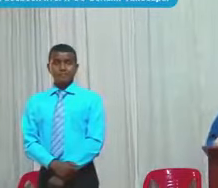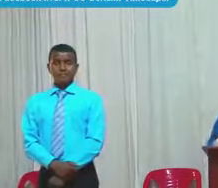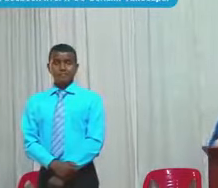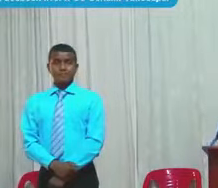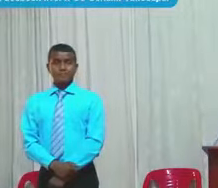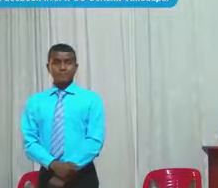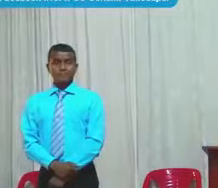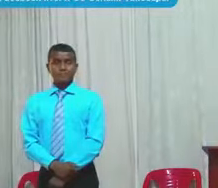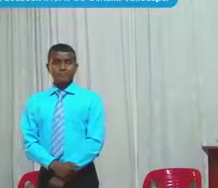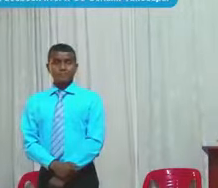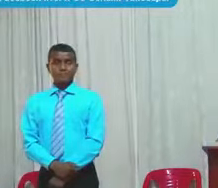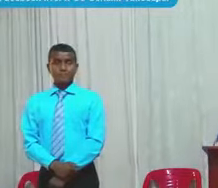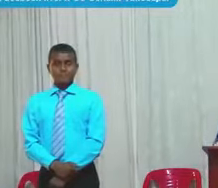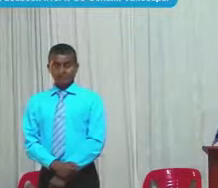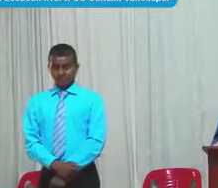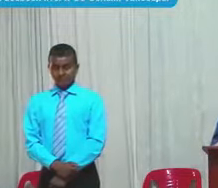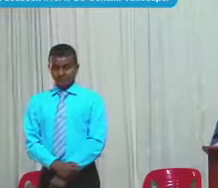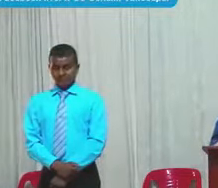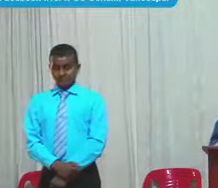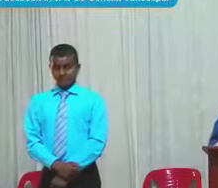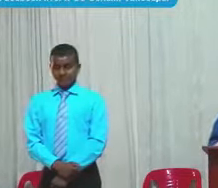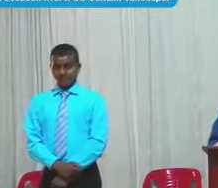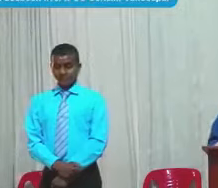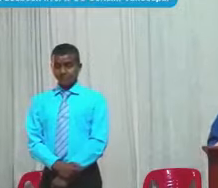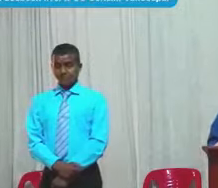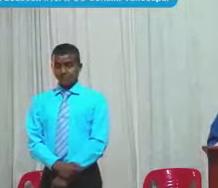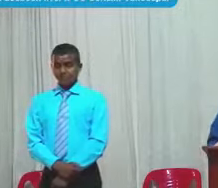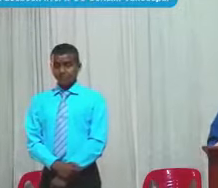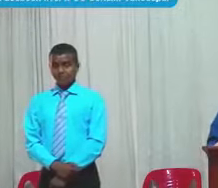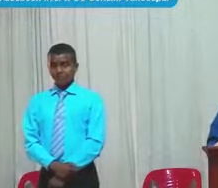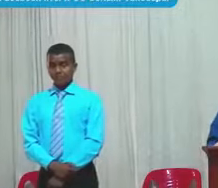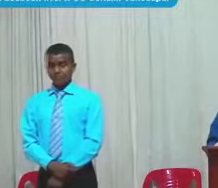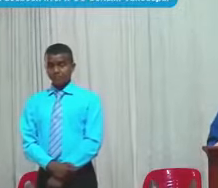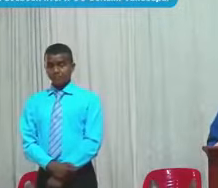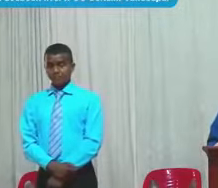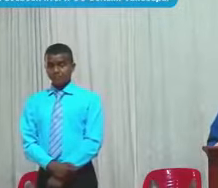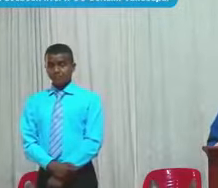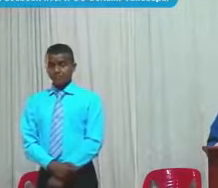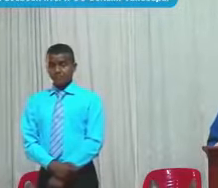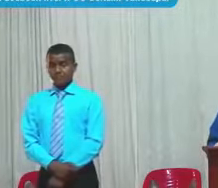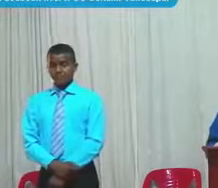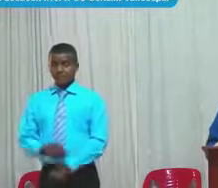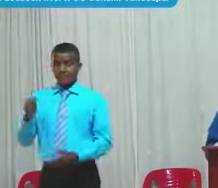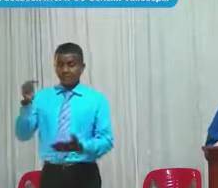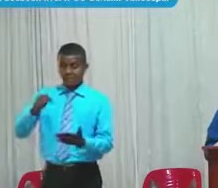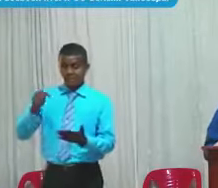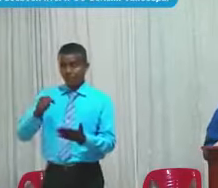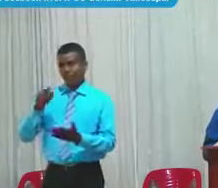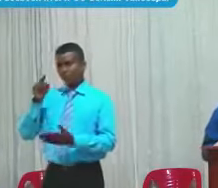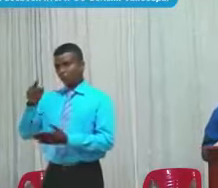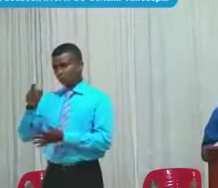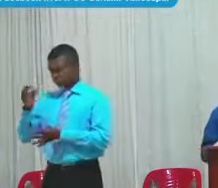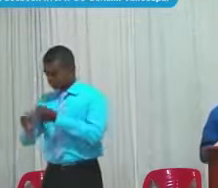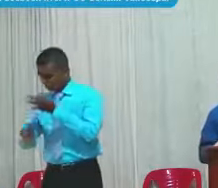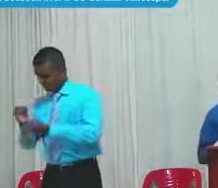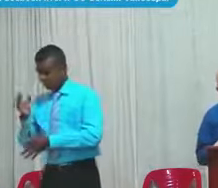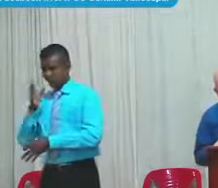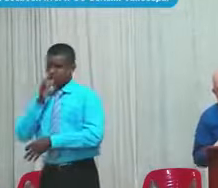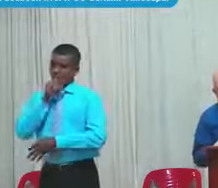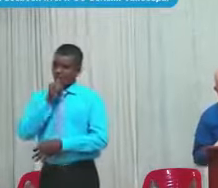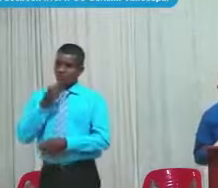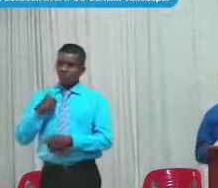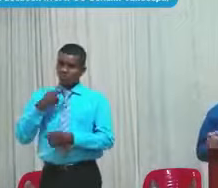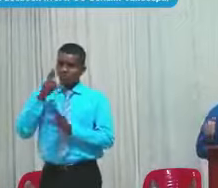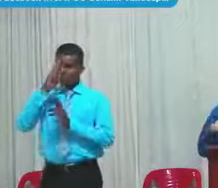He aquí, en esto no has hablado justamente Yo te responderé que